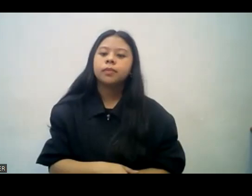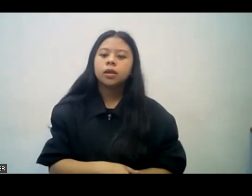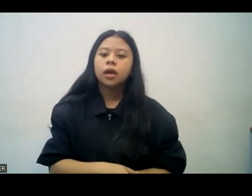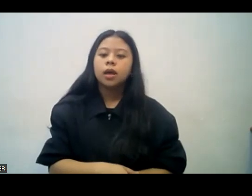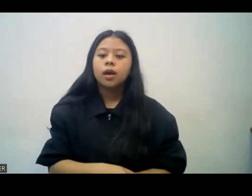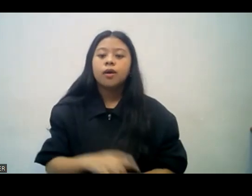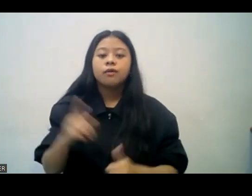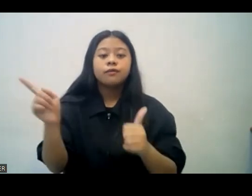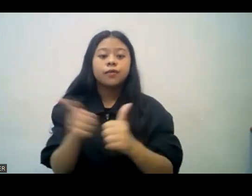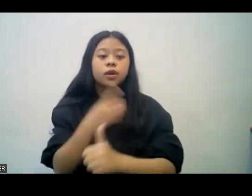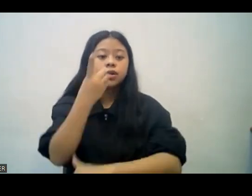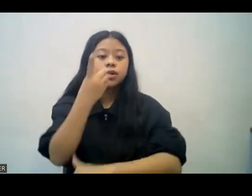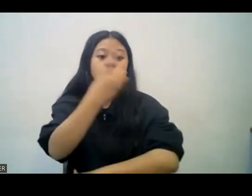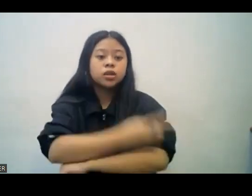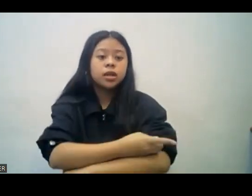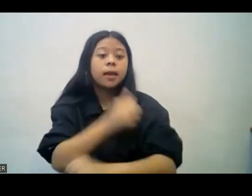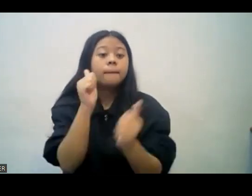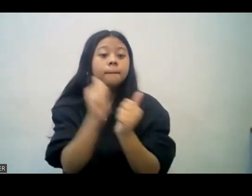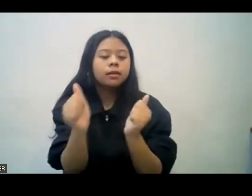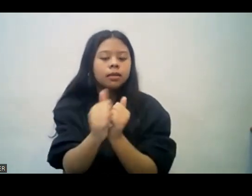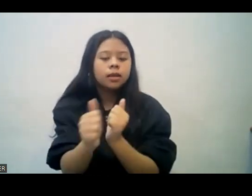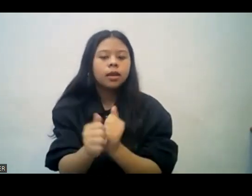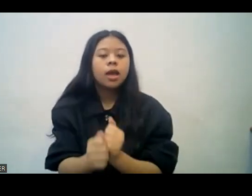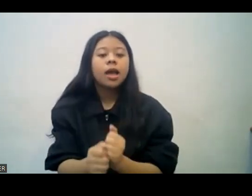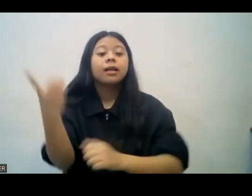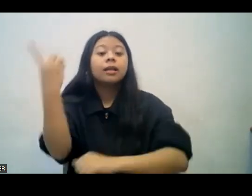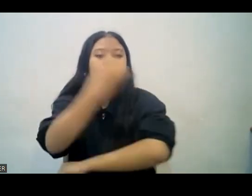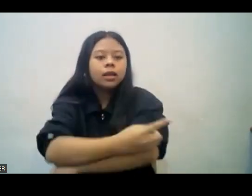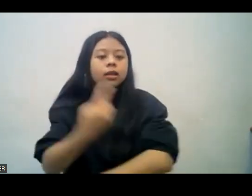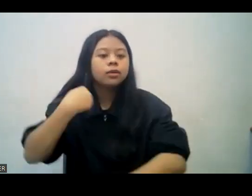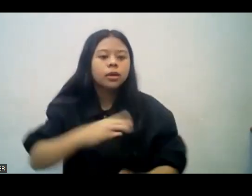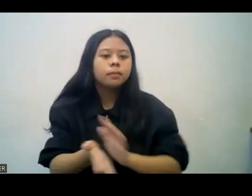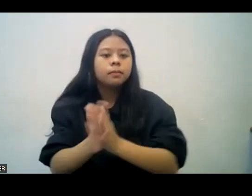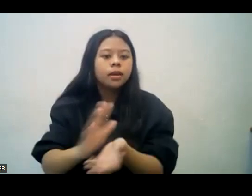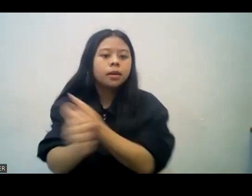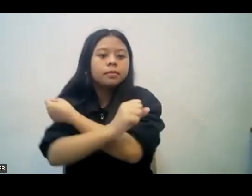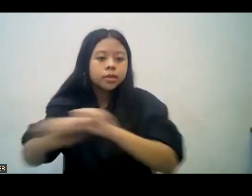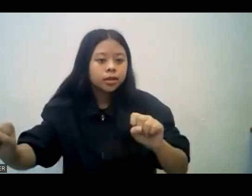Kaya itong unang araw po na binabanggit ito, ito yung araw kung kailan tayo naligtas.